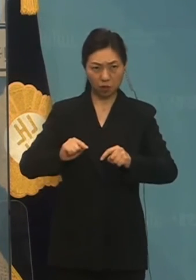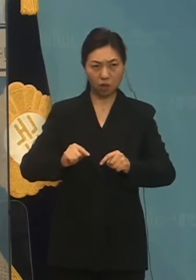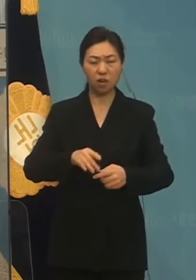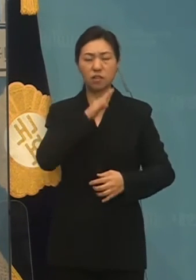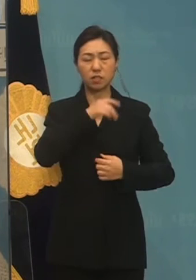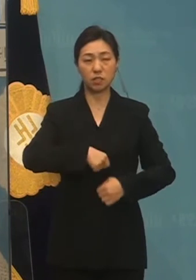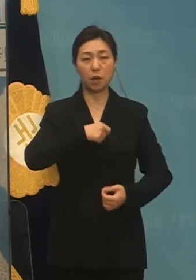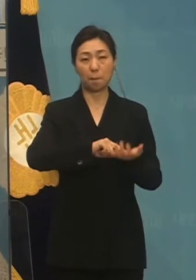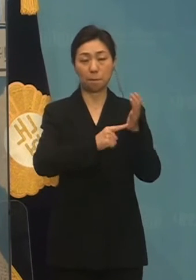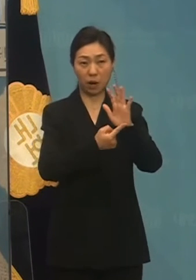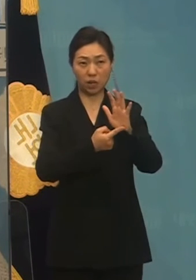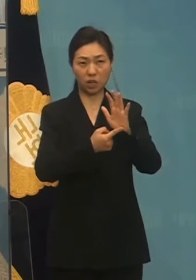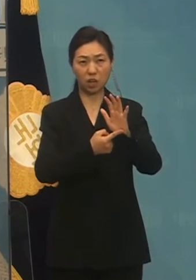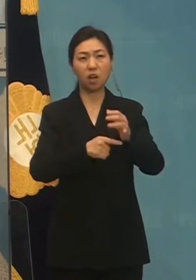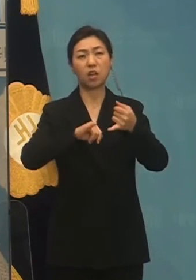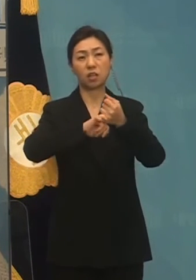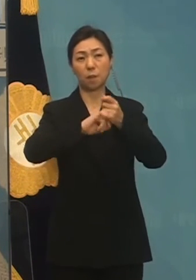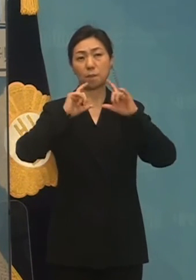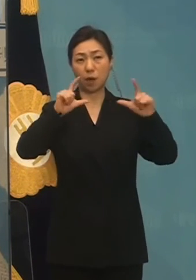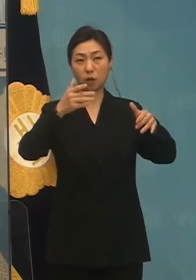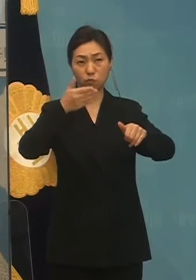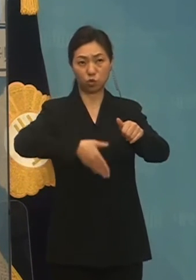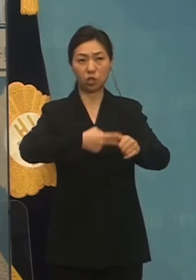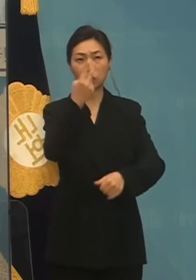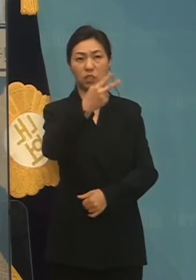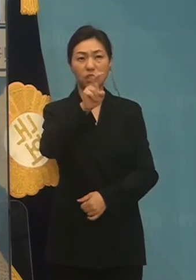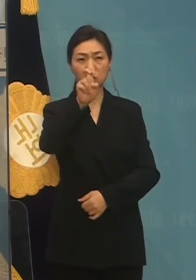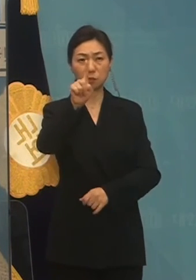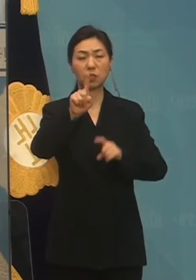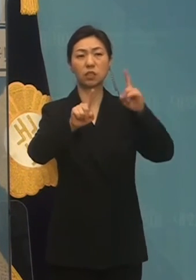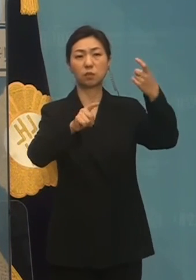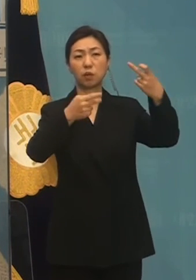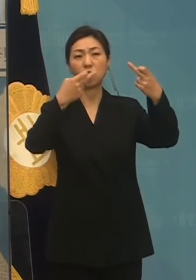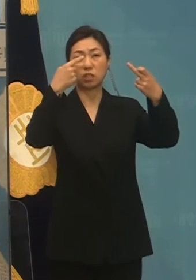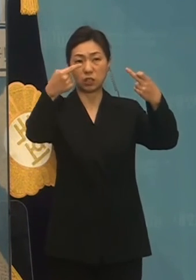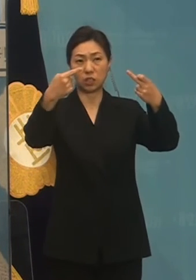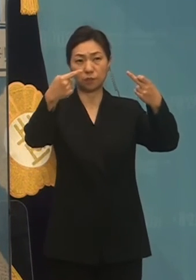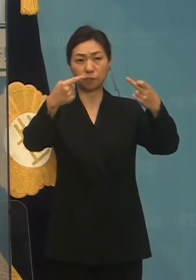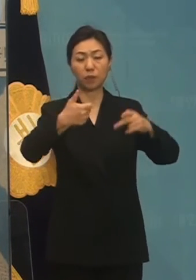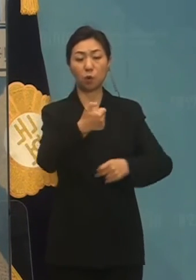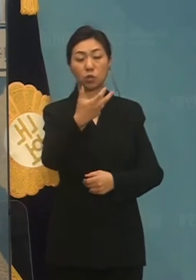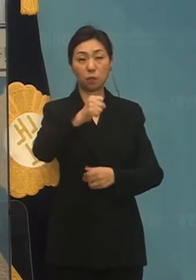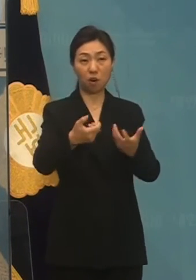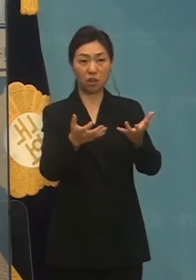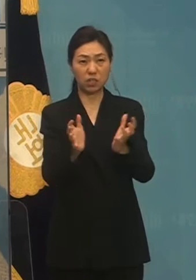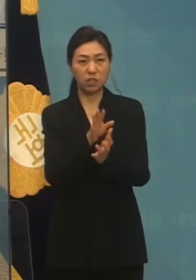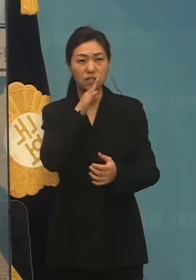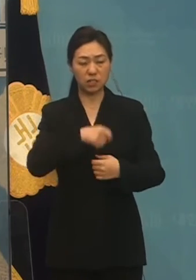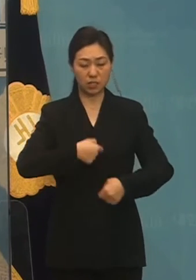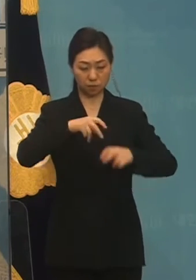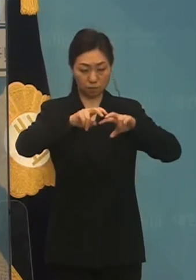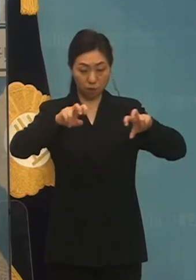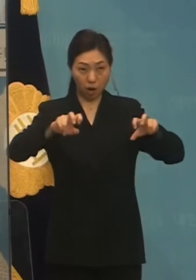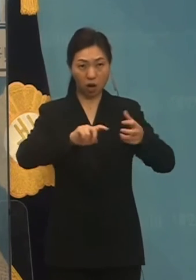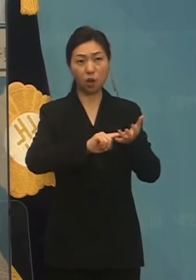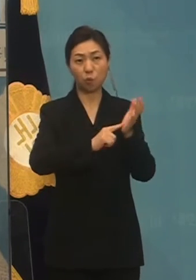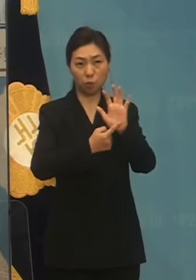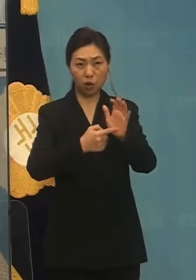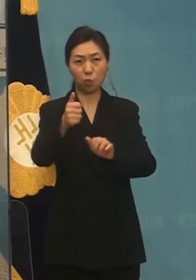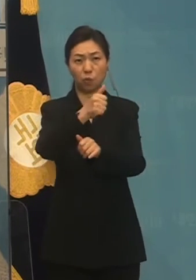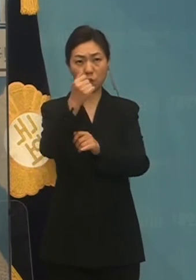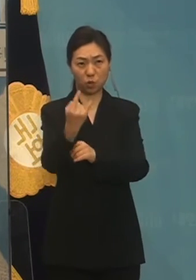바랍니다. 2021년 12월 1일 윤석열 후보의 수사위 보수국 클럽 진상이며 특별연예인 현장